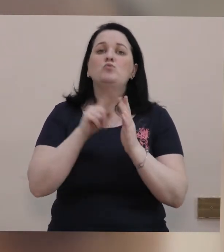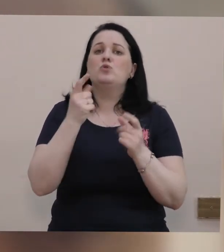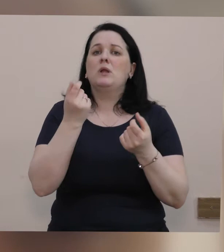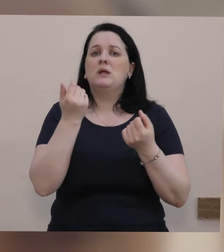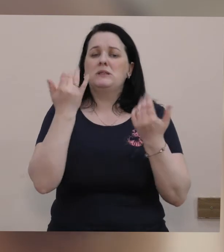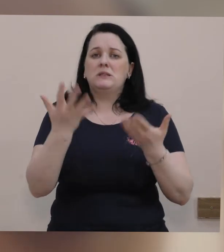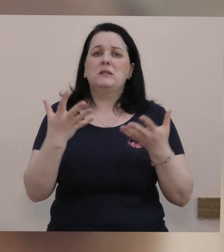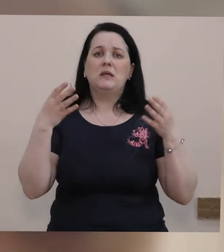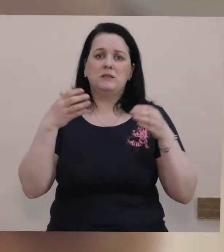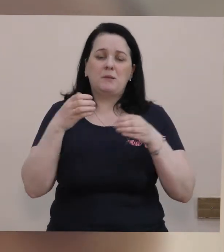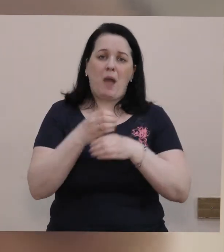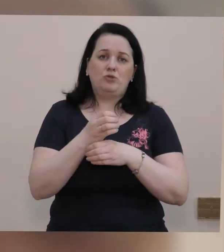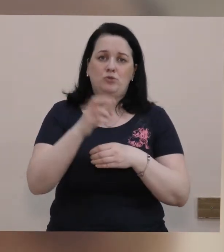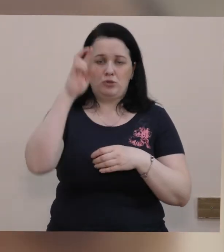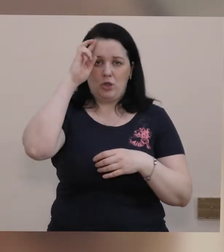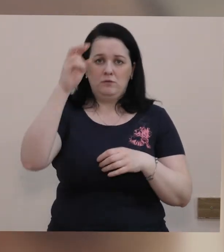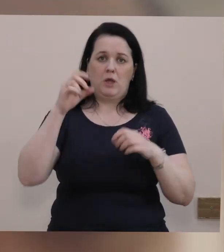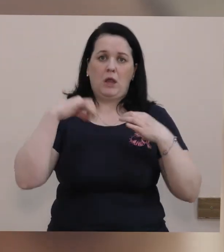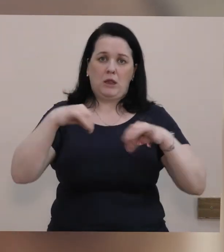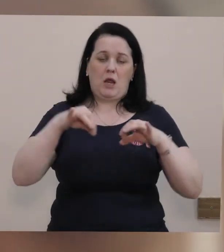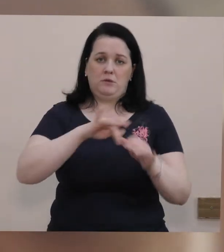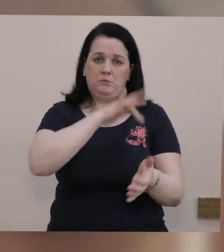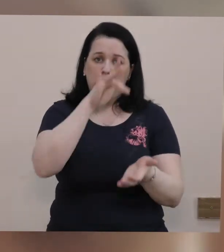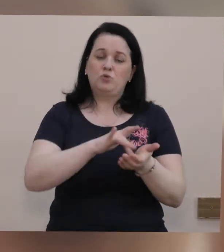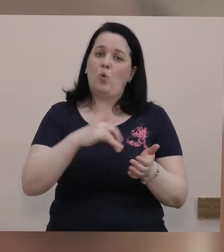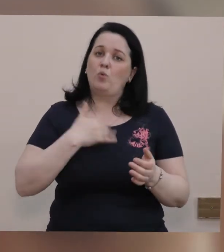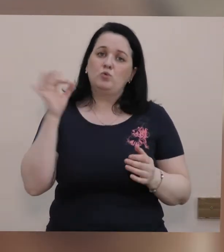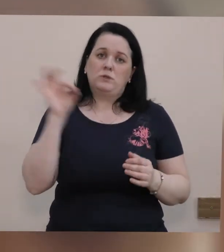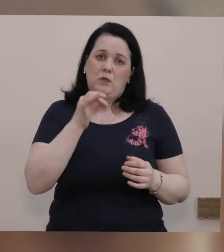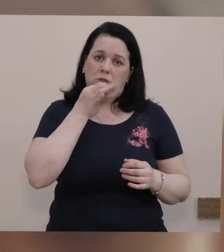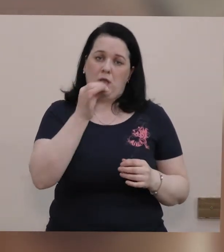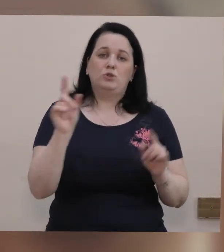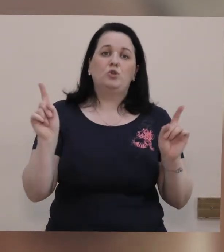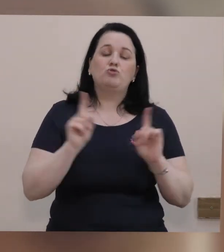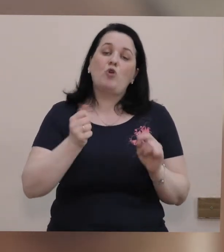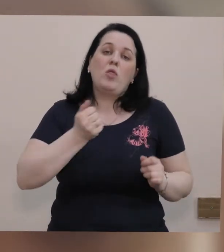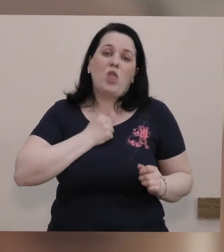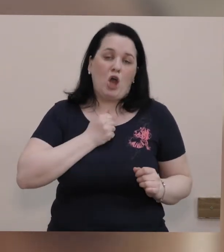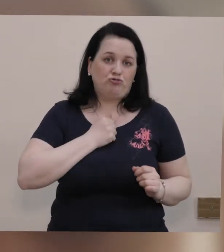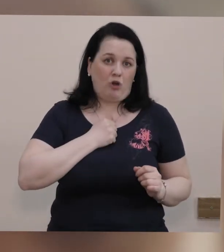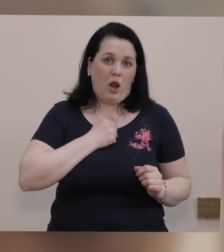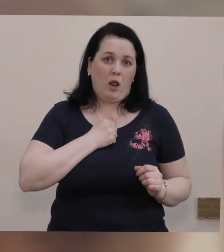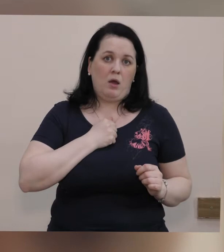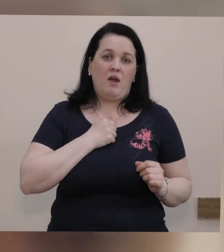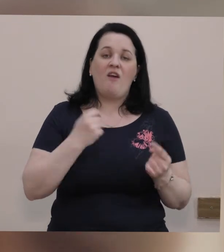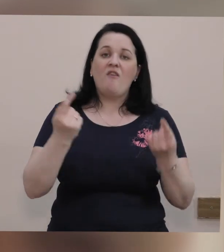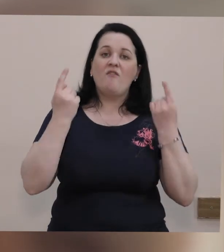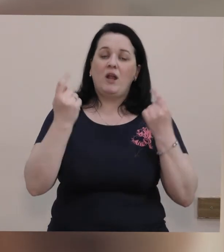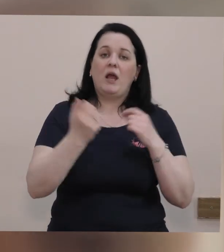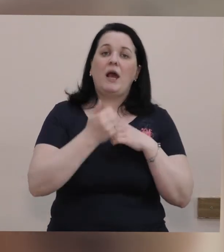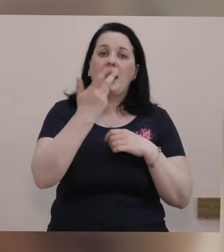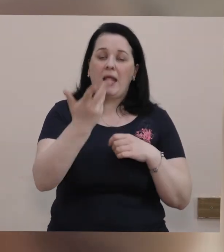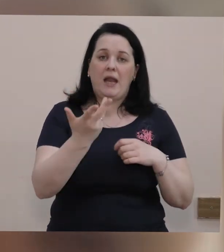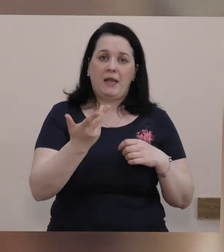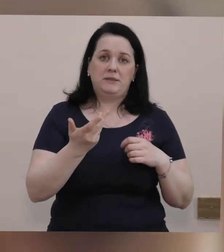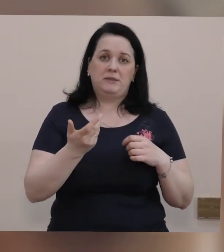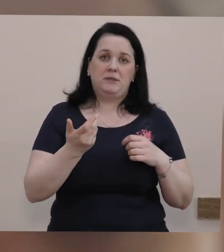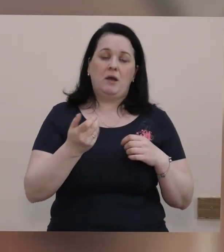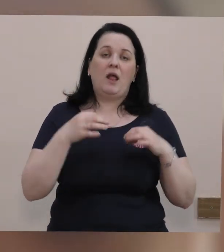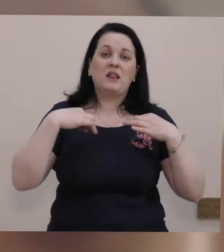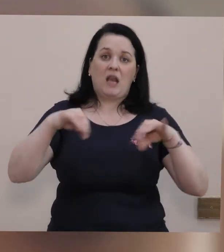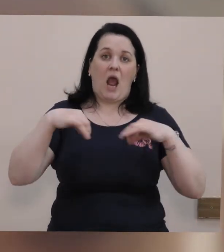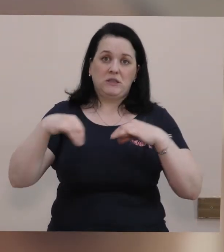десь що зменшилася кількість комунального транспорту в місті. Хочу відразу сказати, що, на жаль, велика кількість